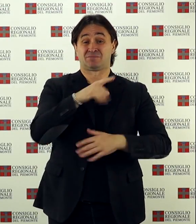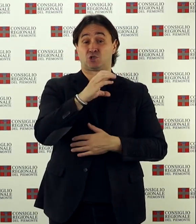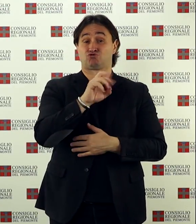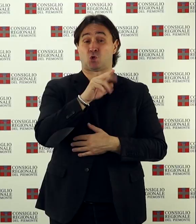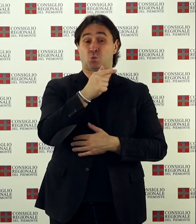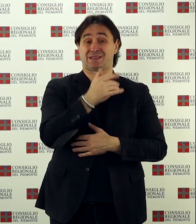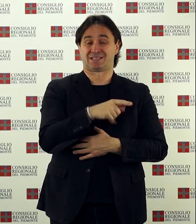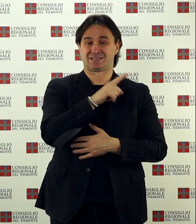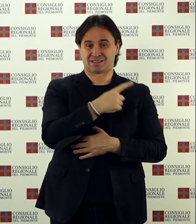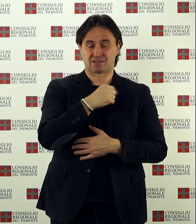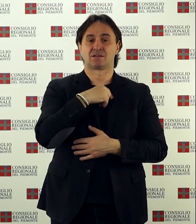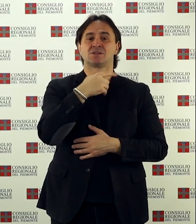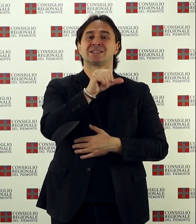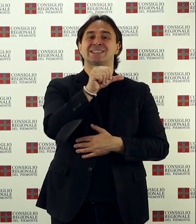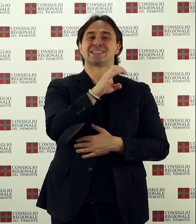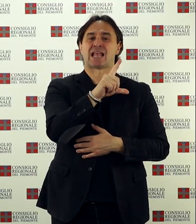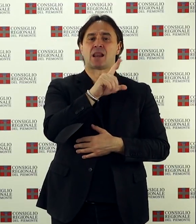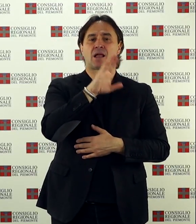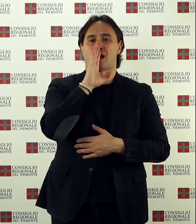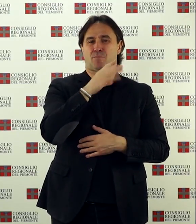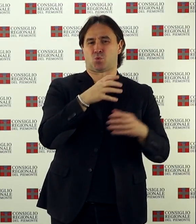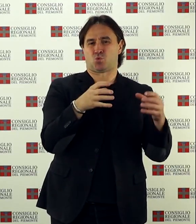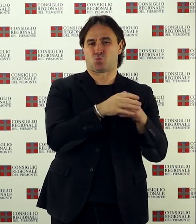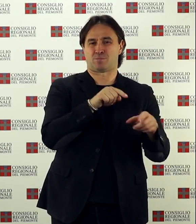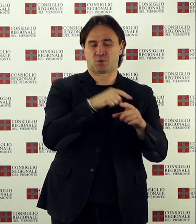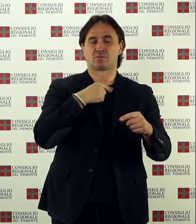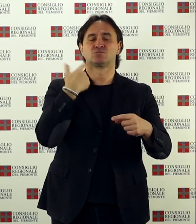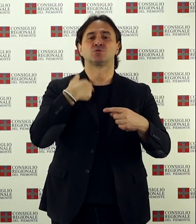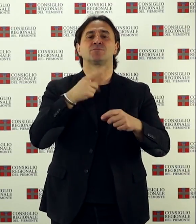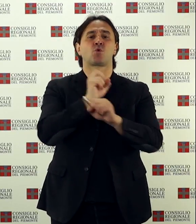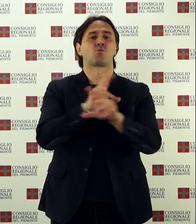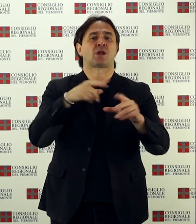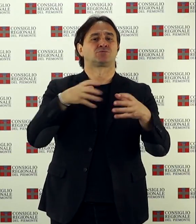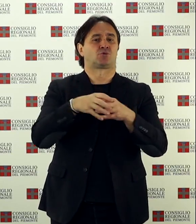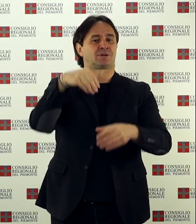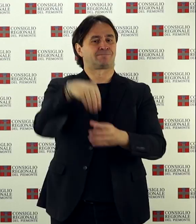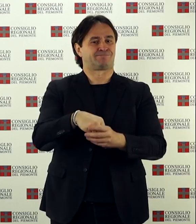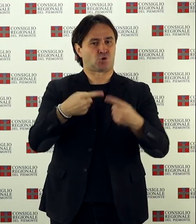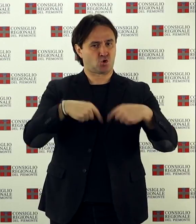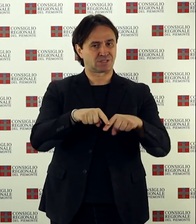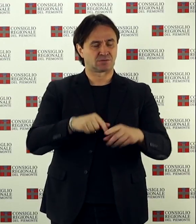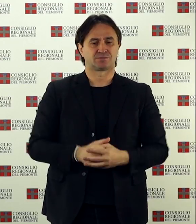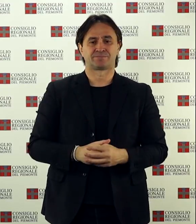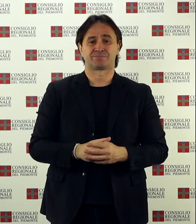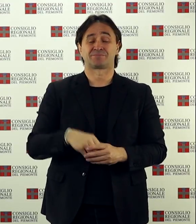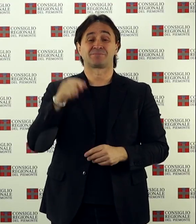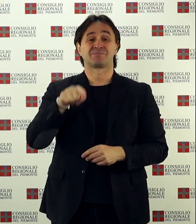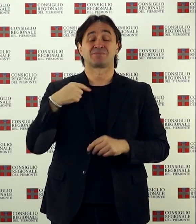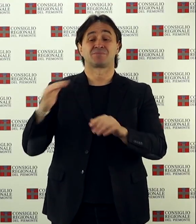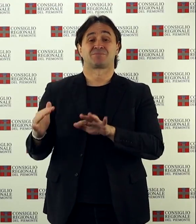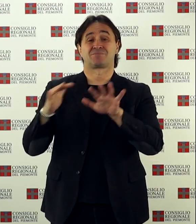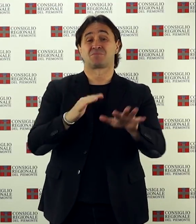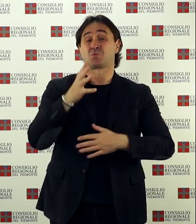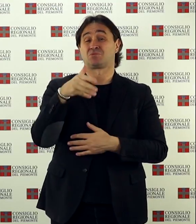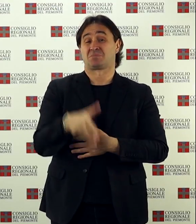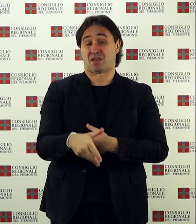Cerutti, su richiesta del capogruppo di SEL, ha svolto una comunicazione in Consiglio regionale. Poco più di 14.000 ai migranti